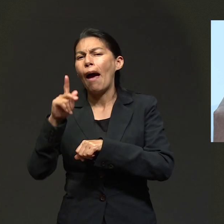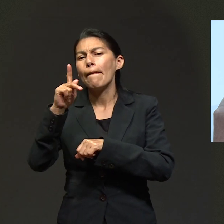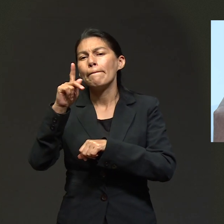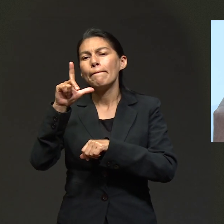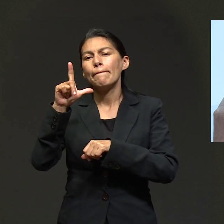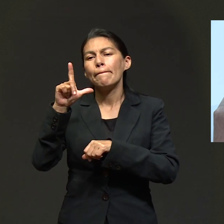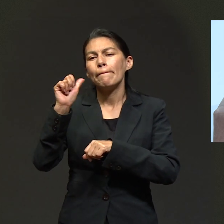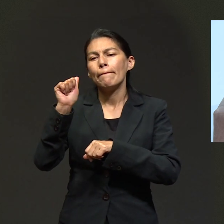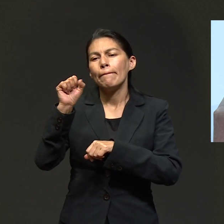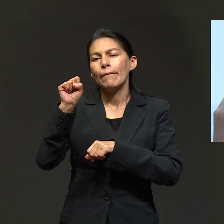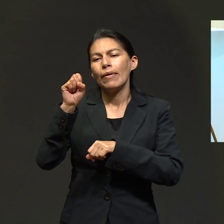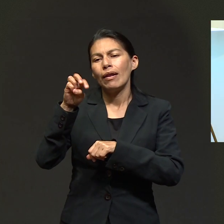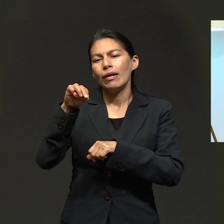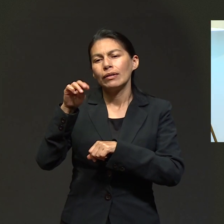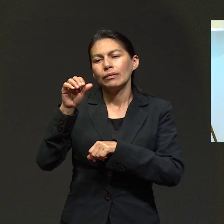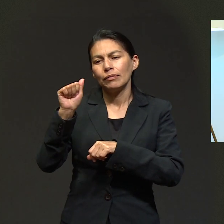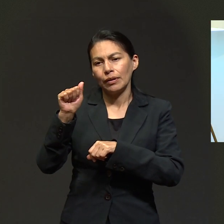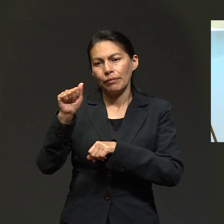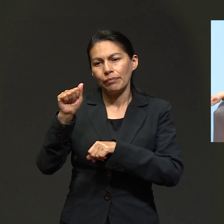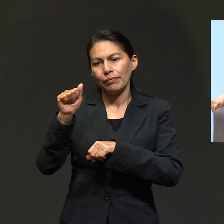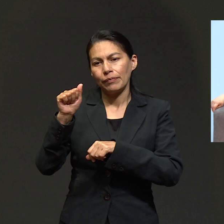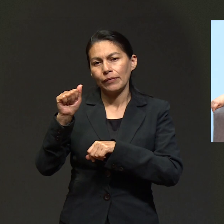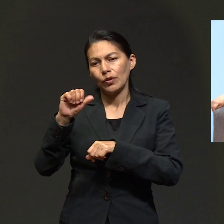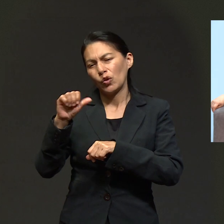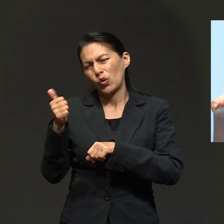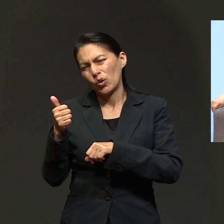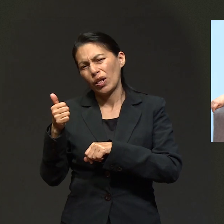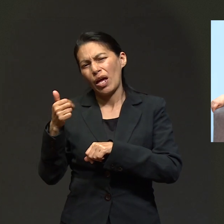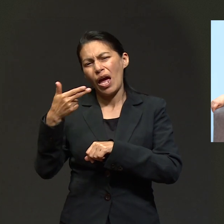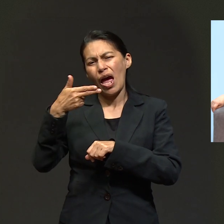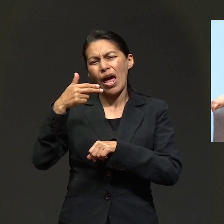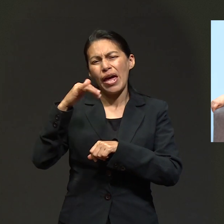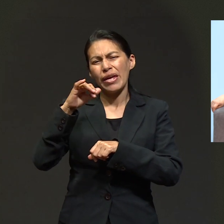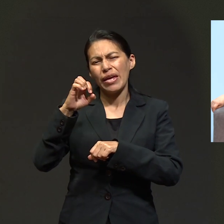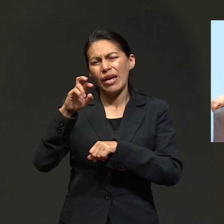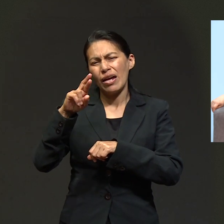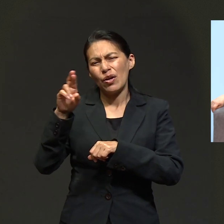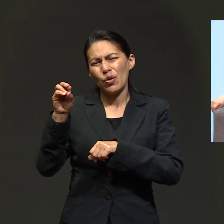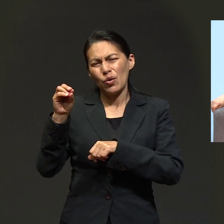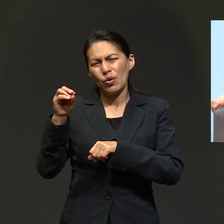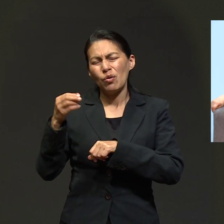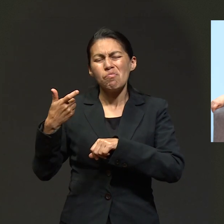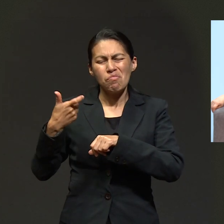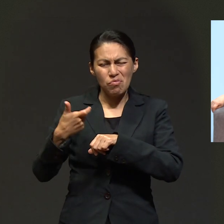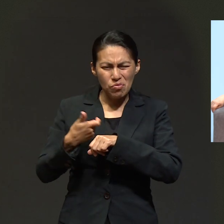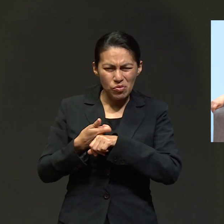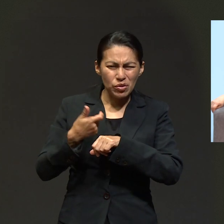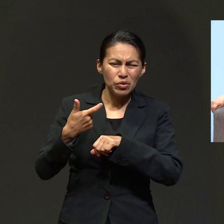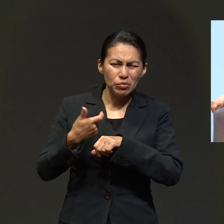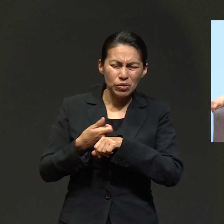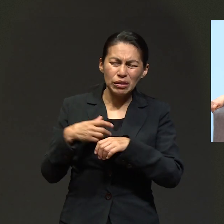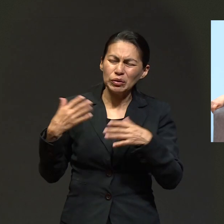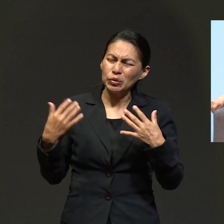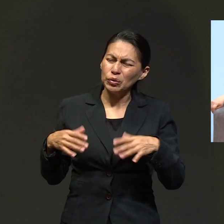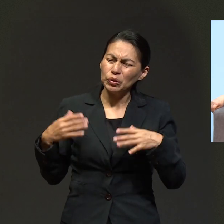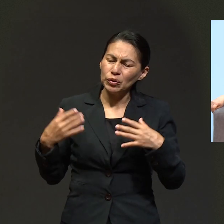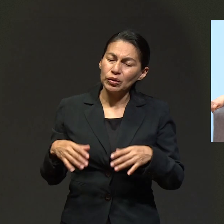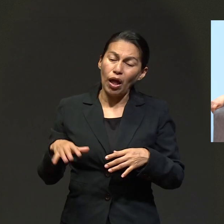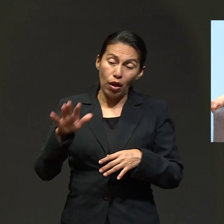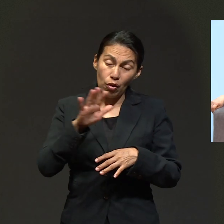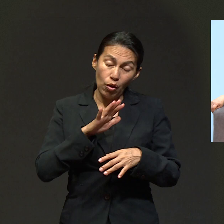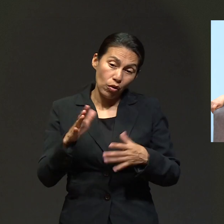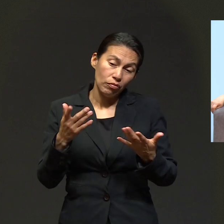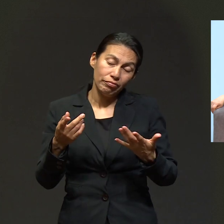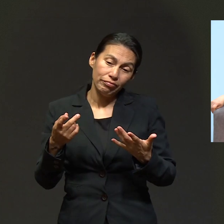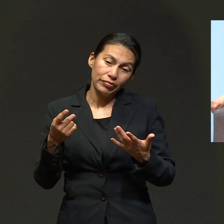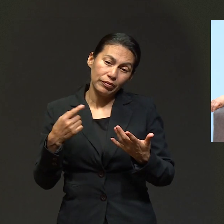sangre es como... ¿Plasma? Plasmas, plasmas. Y también me han puesto hierro. Eso sí, por ese proceso sí he pasado.